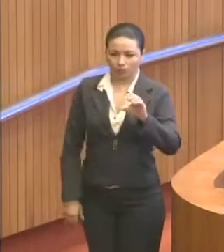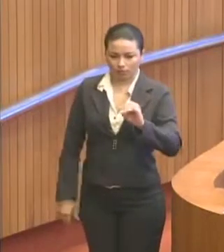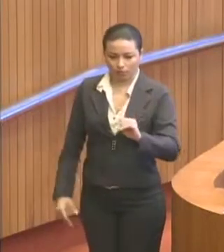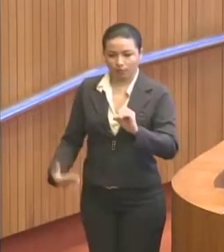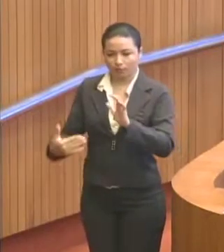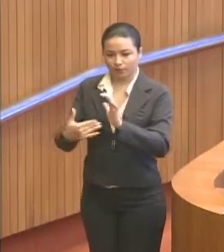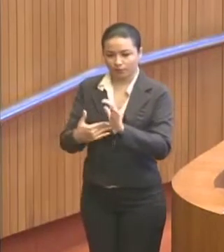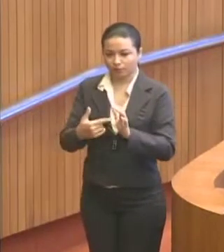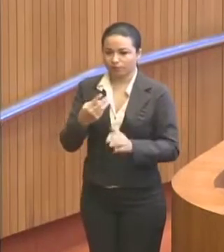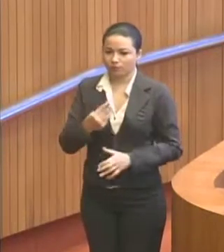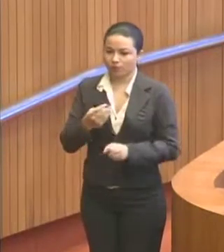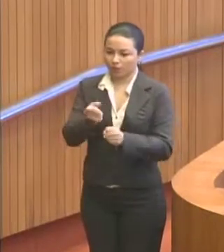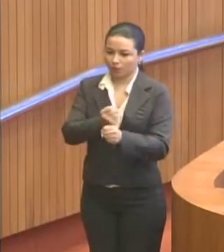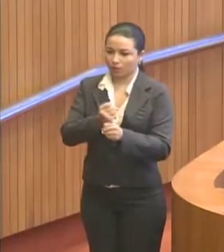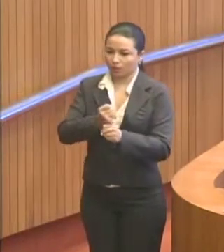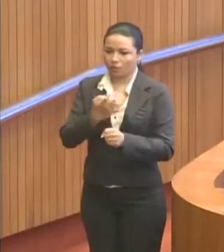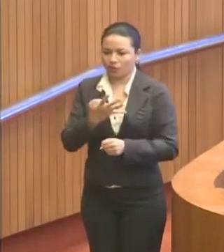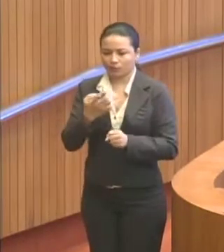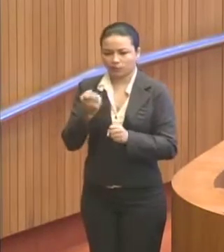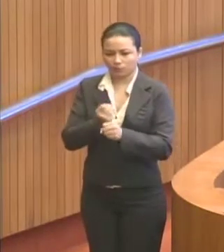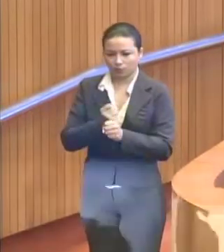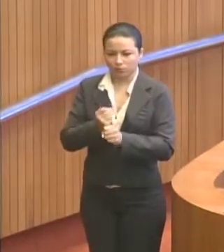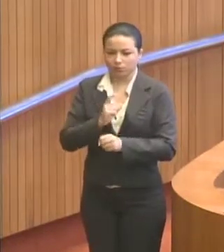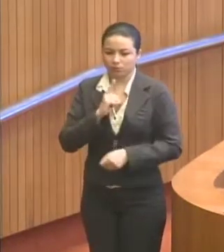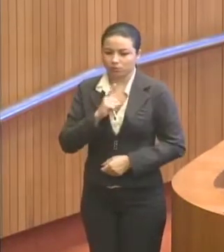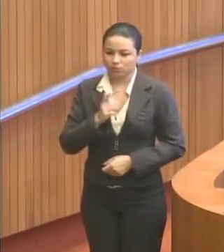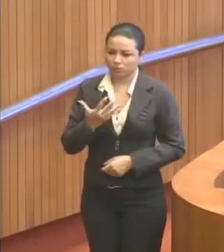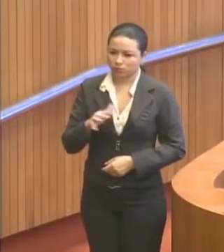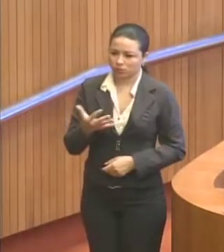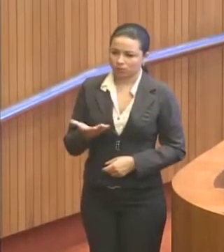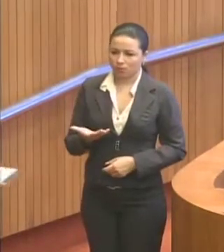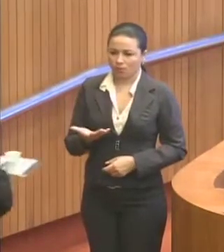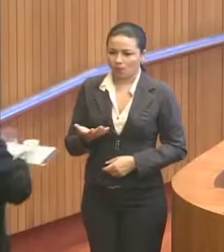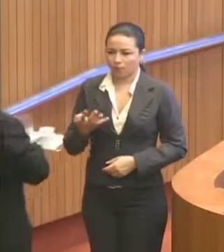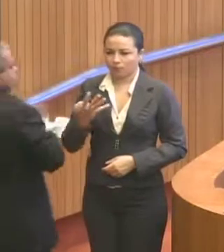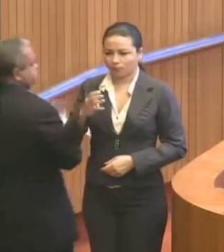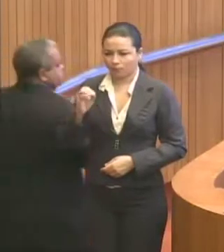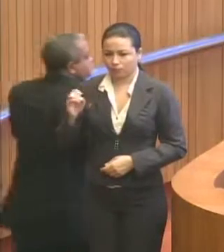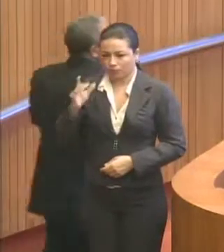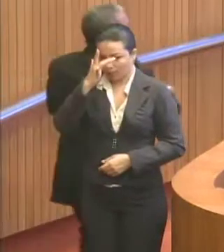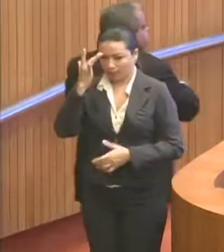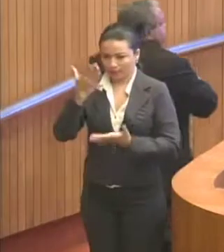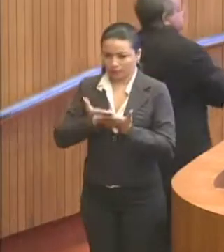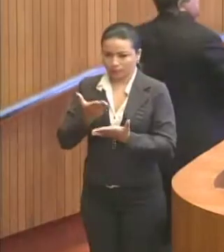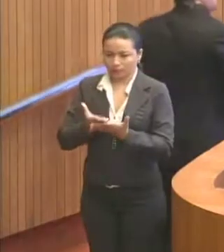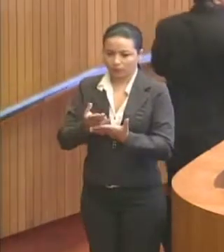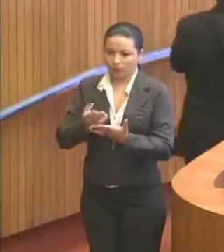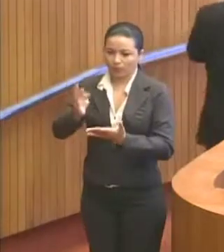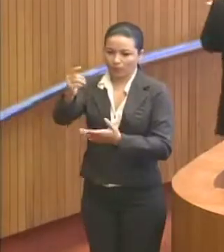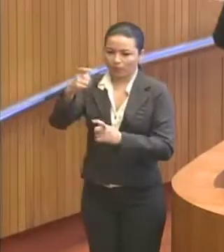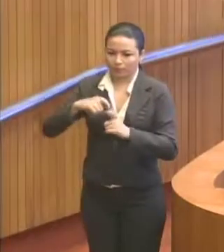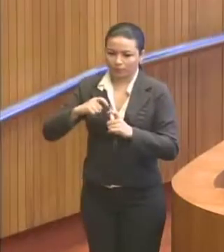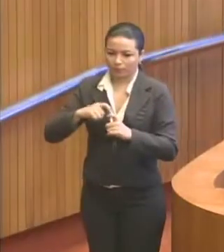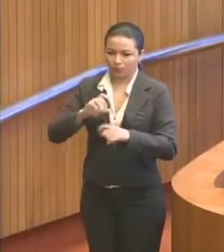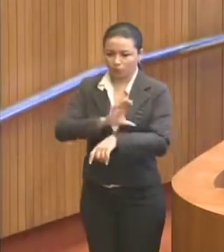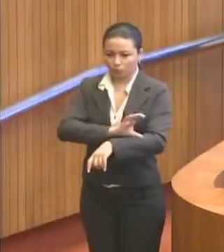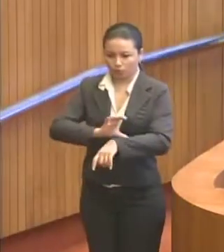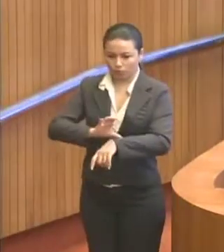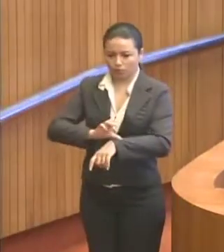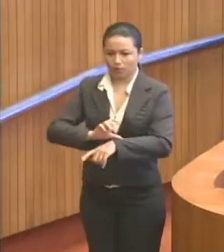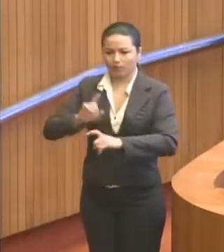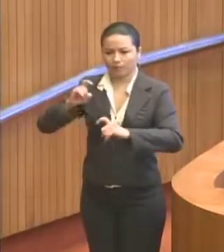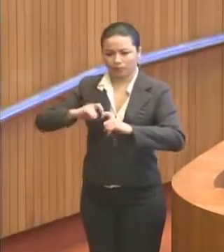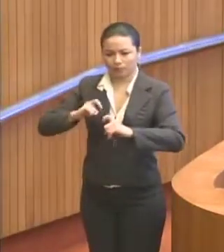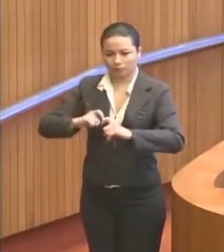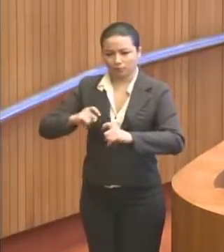e ao final de 3 anos, 4 anos, nós teremos praticamente 400 alunos de Medicina, cursando o curso de